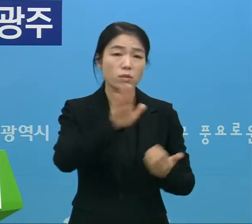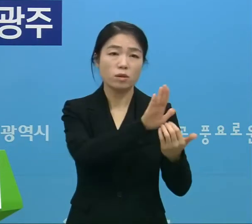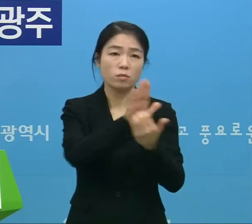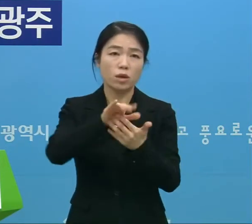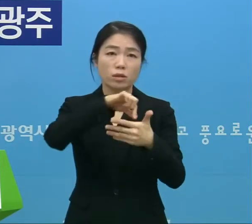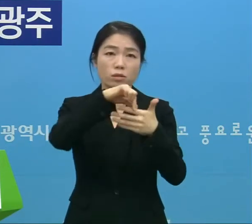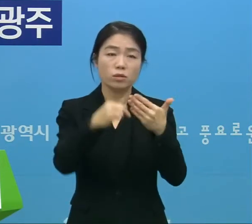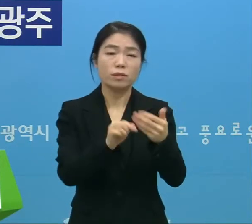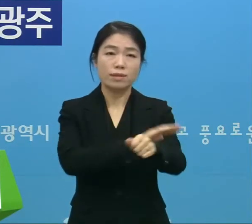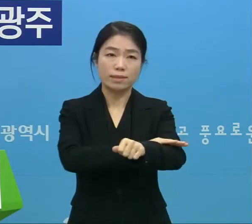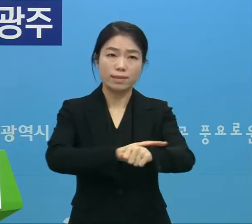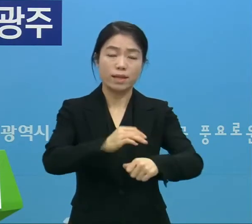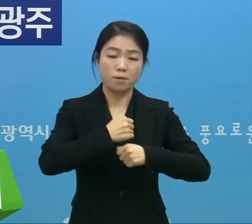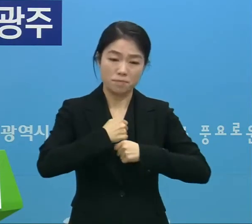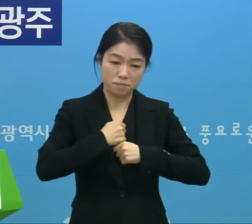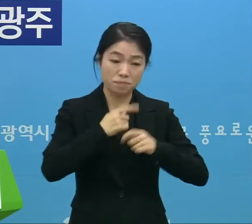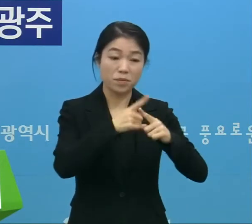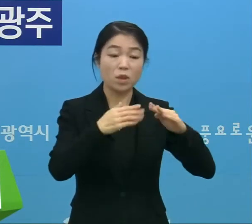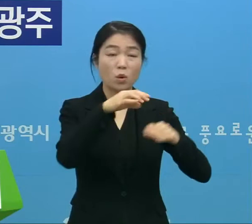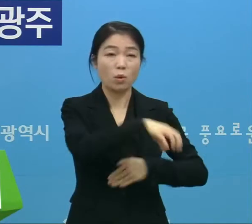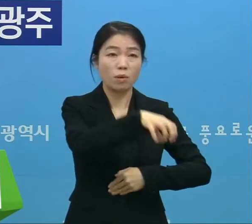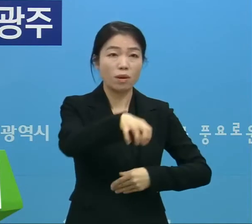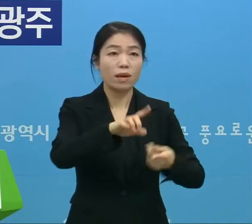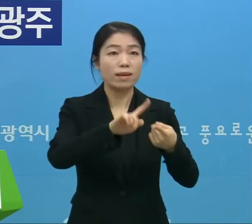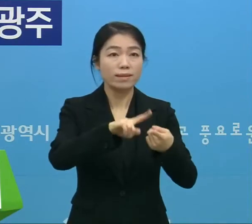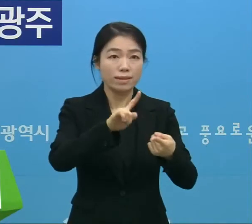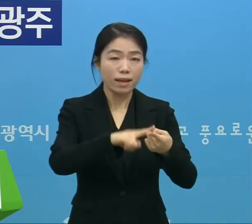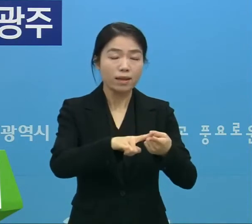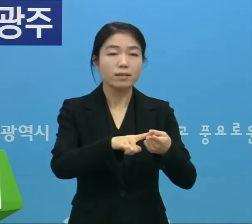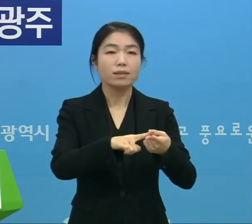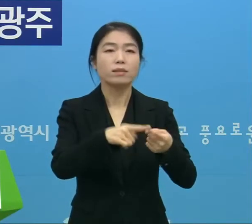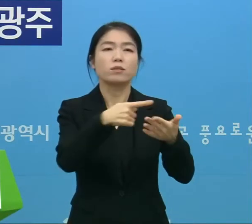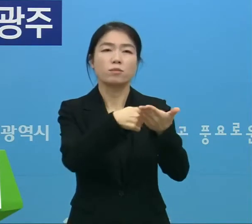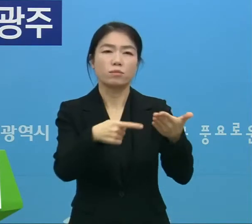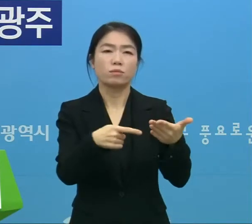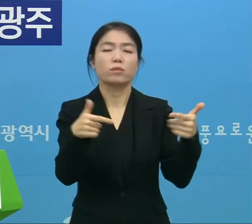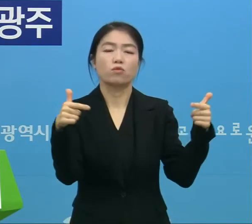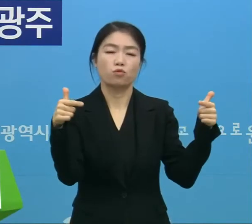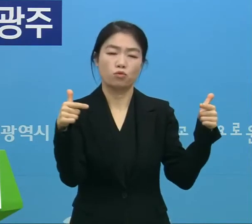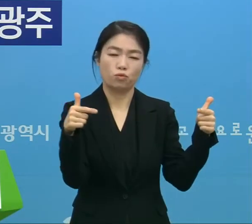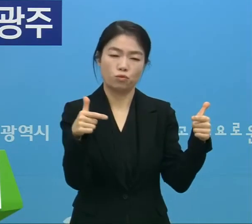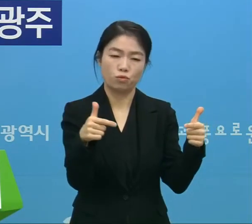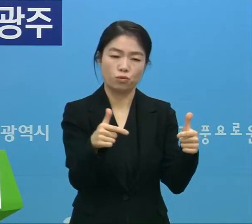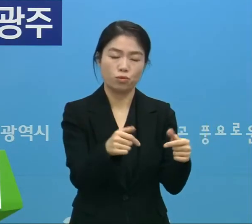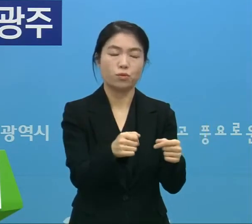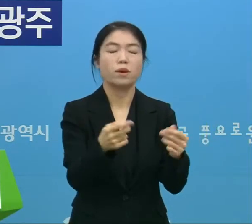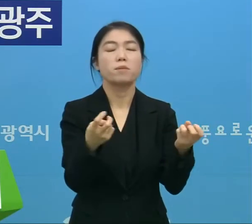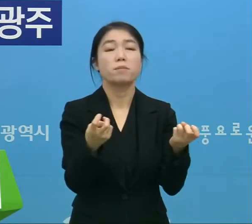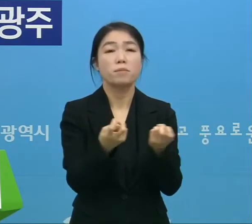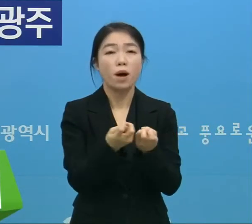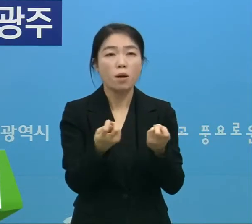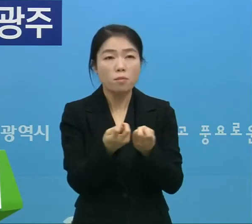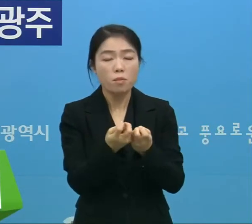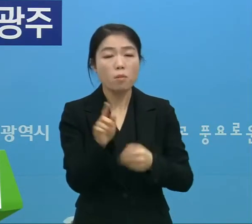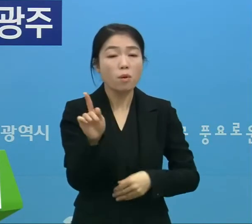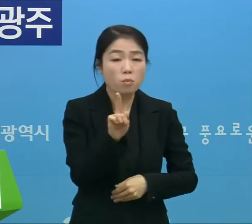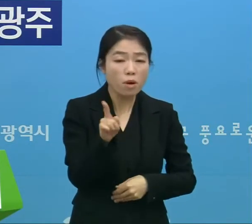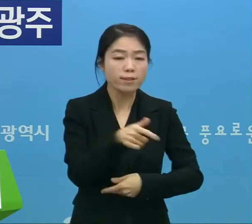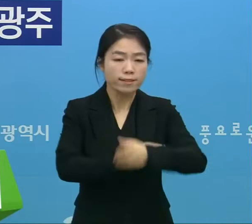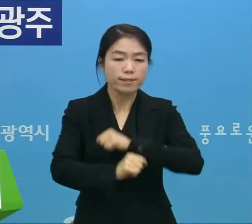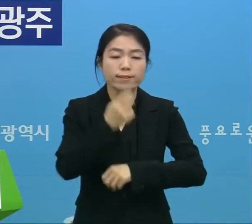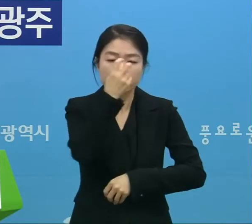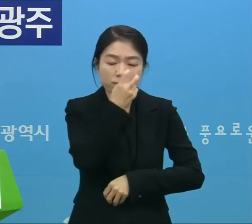방역수칙을 성실하게 지켜주고 있는 교회에 대해서는 피해가 최소화될 수 있는 방안을